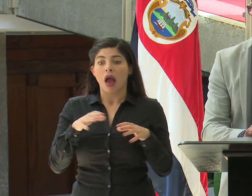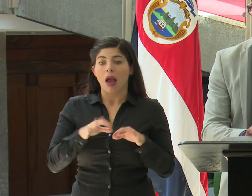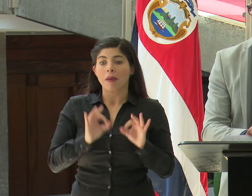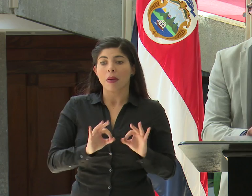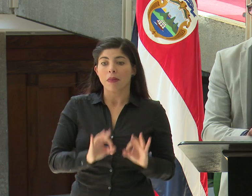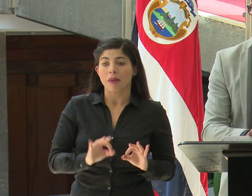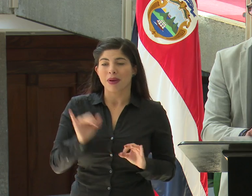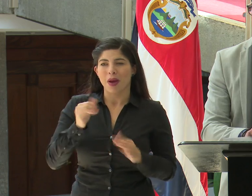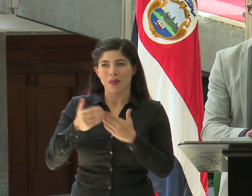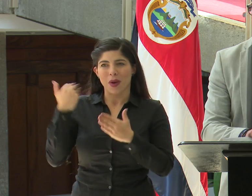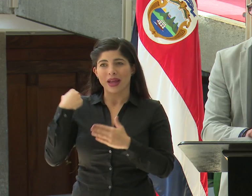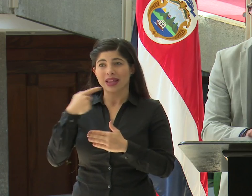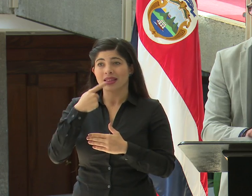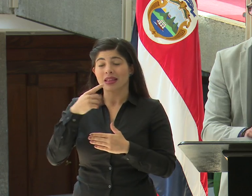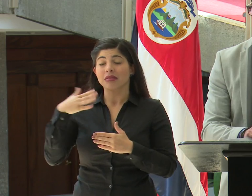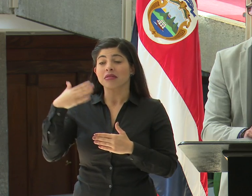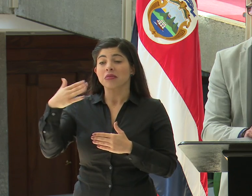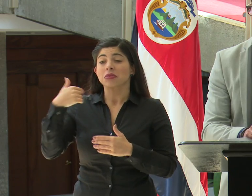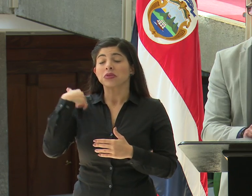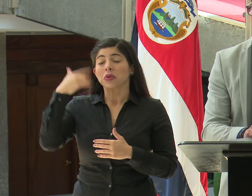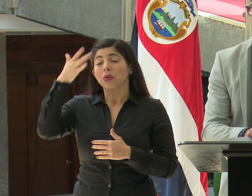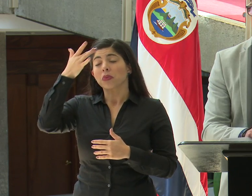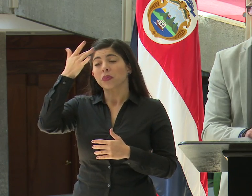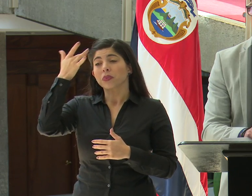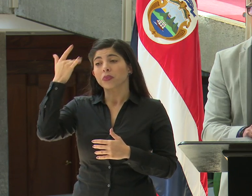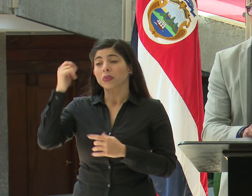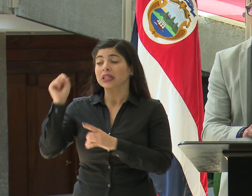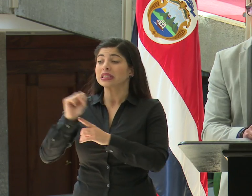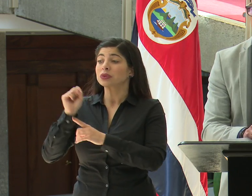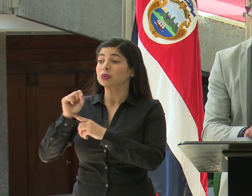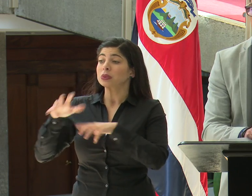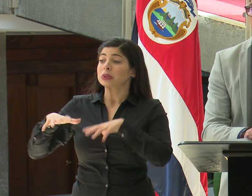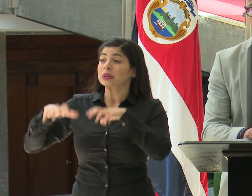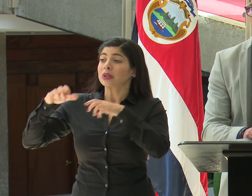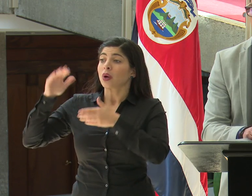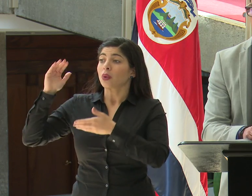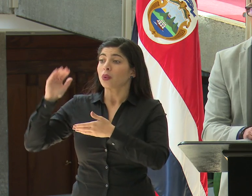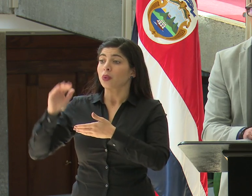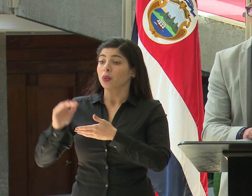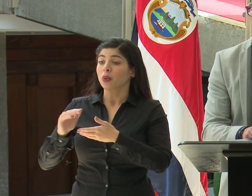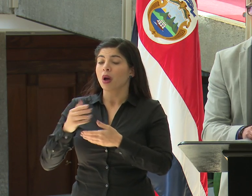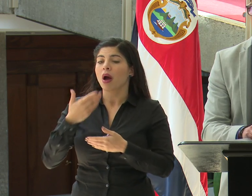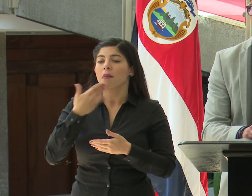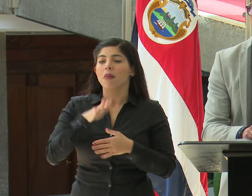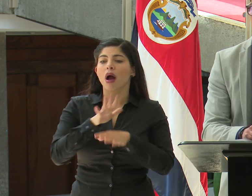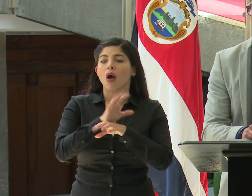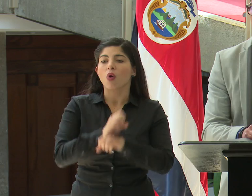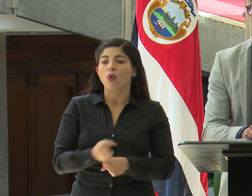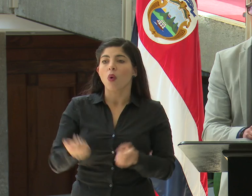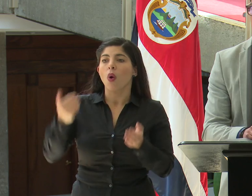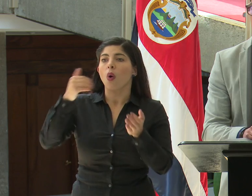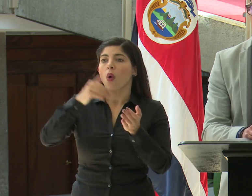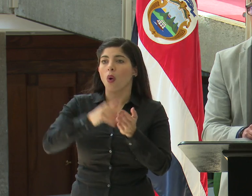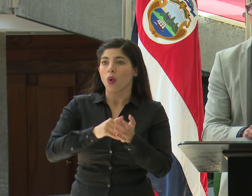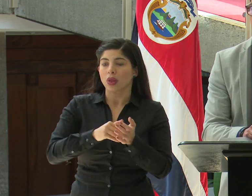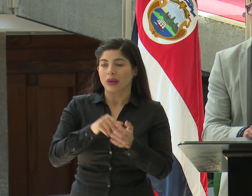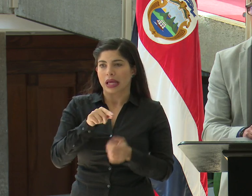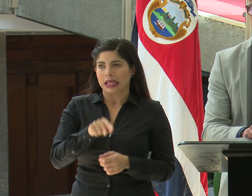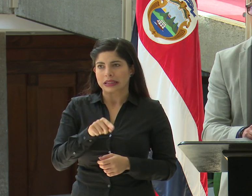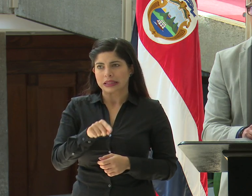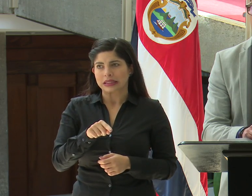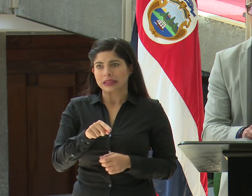como lo indicaba anteriormente, luego cuando se nos olvida o cuando pasa la situación de estrés, volvemos a los viejos hábitos y no solamente